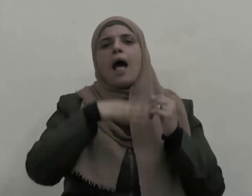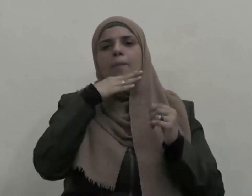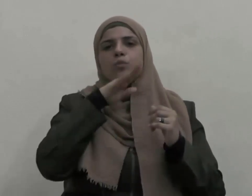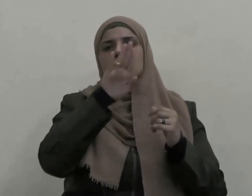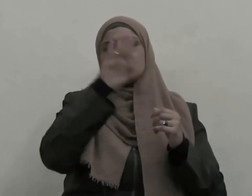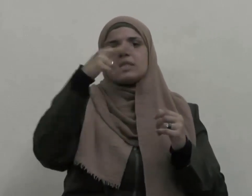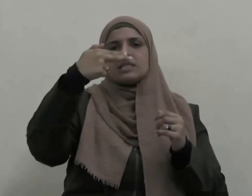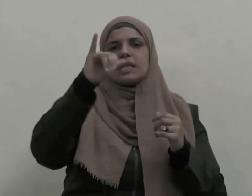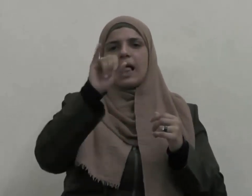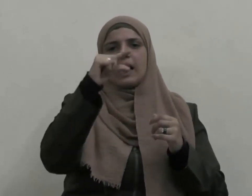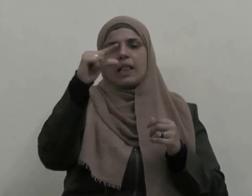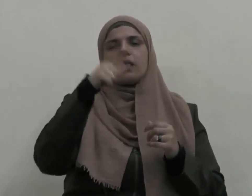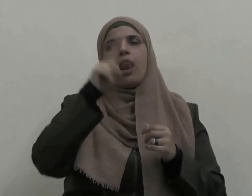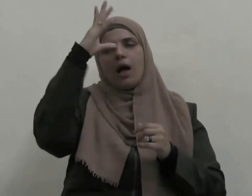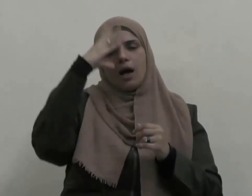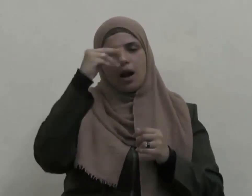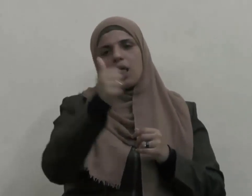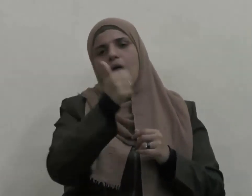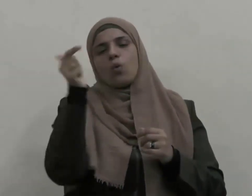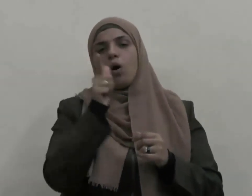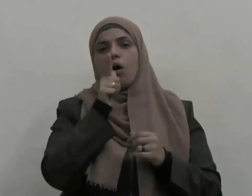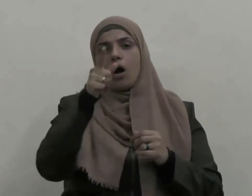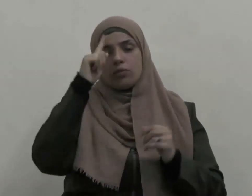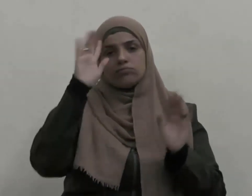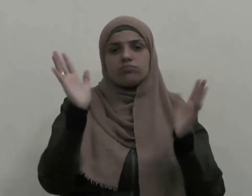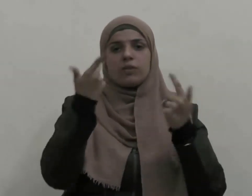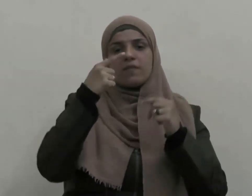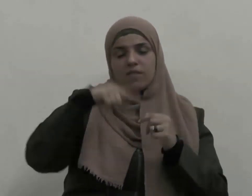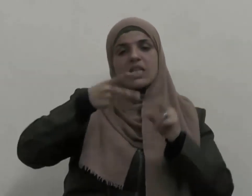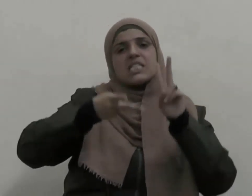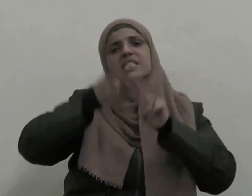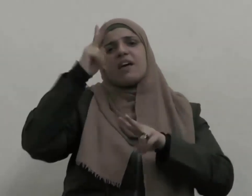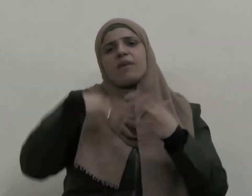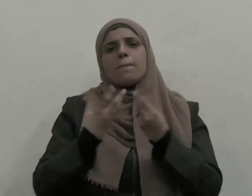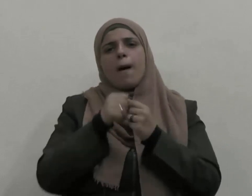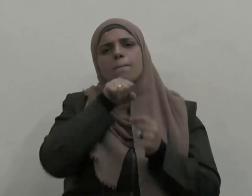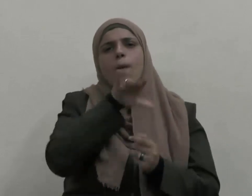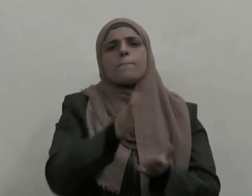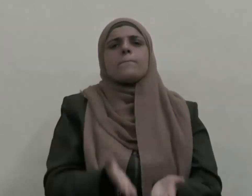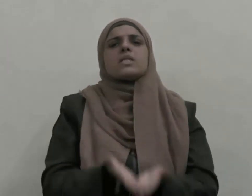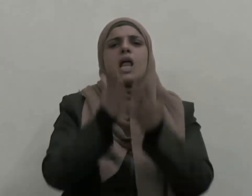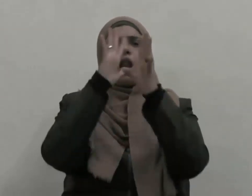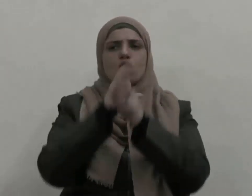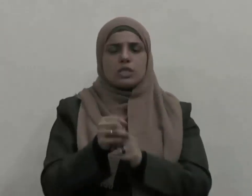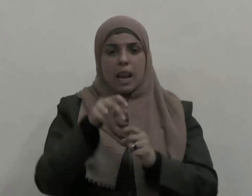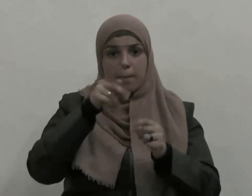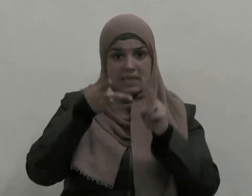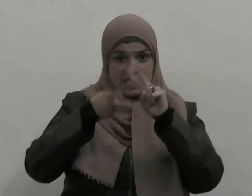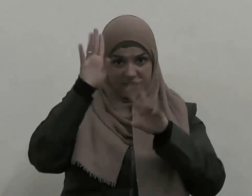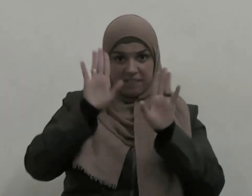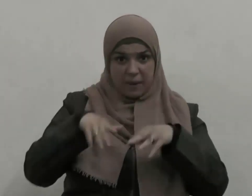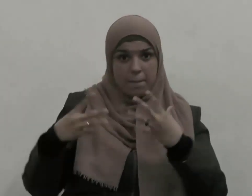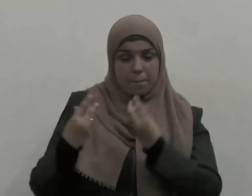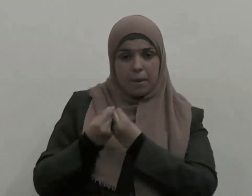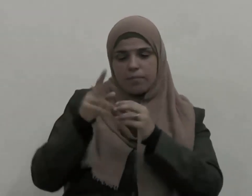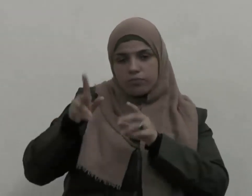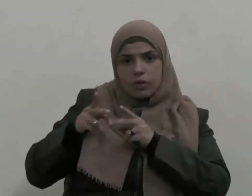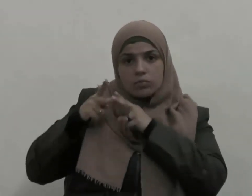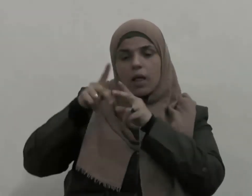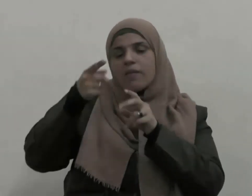بينما نحن في سفر مع النبي صلى الله عليه وسلم إذ جاء رجل على راحلة